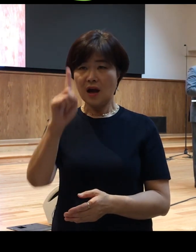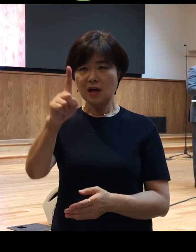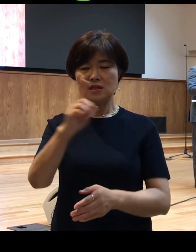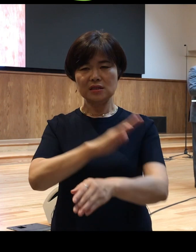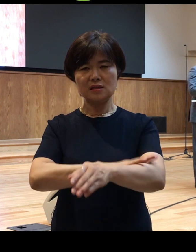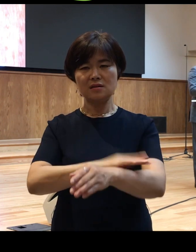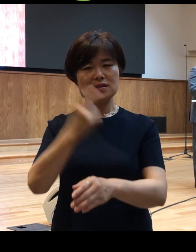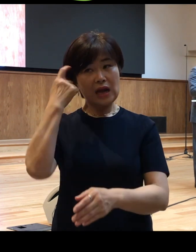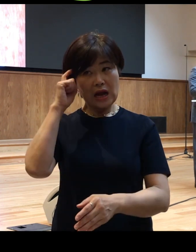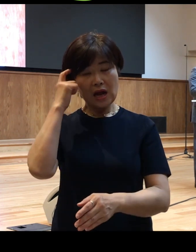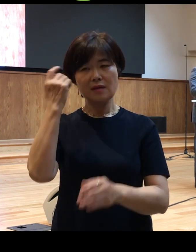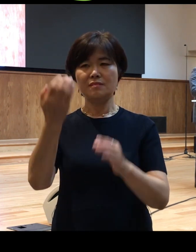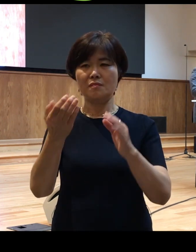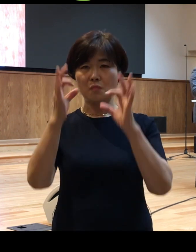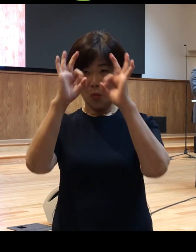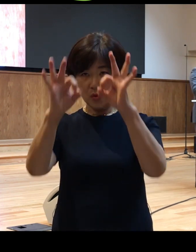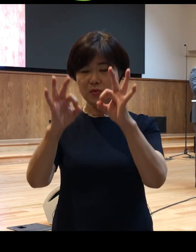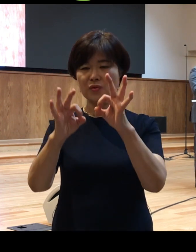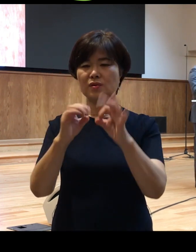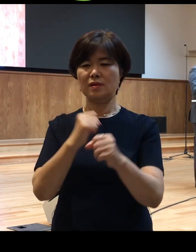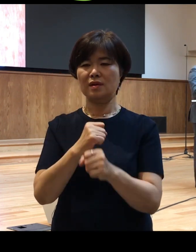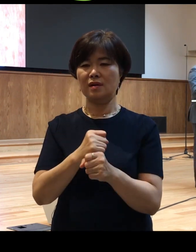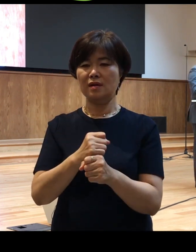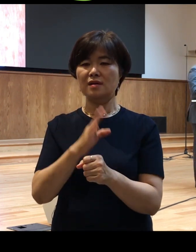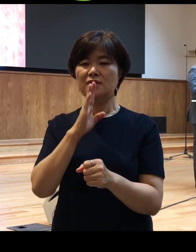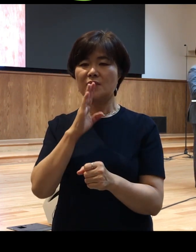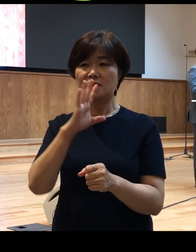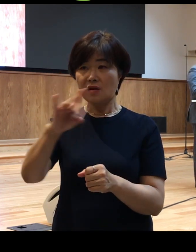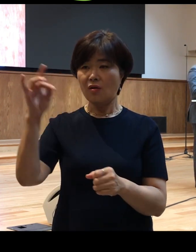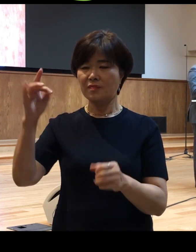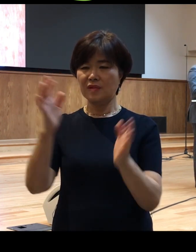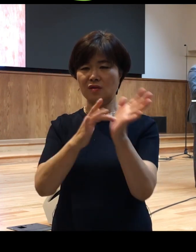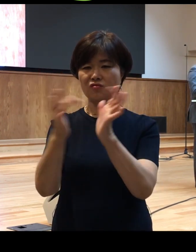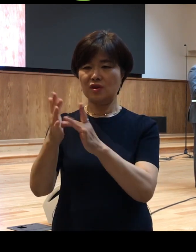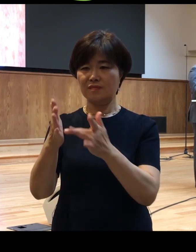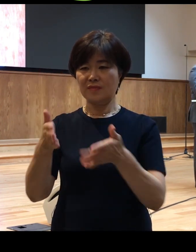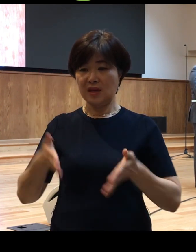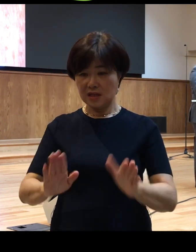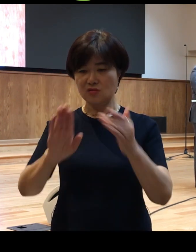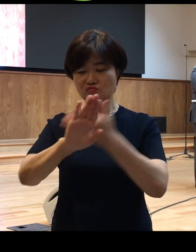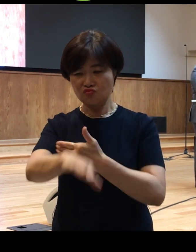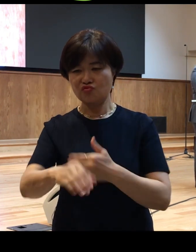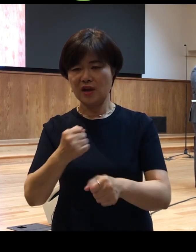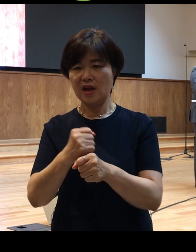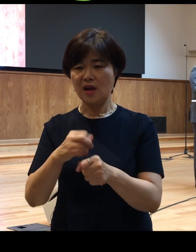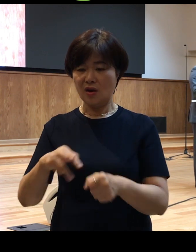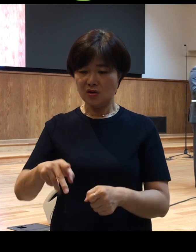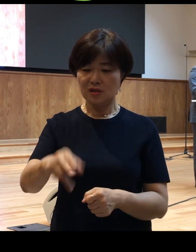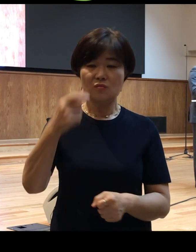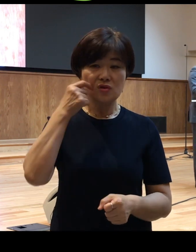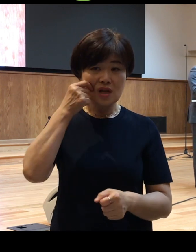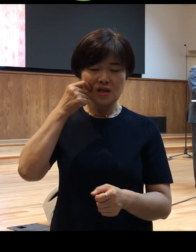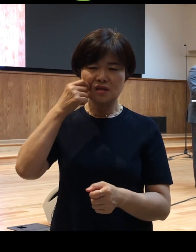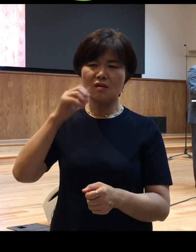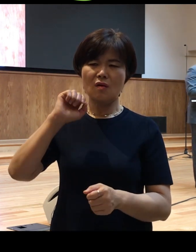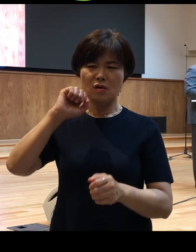수 있는 사실은 1세기 당시에 걷지 못하는 장애를 가지고 태어난 이 사람이